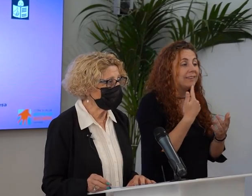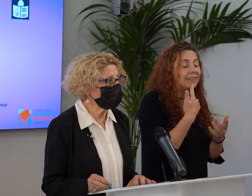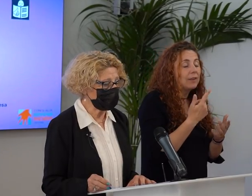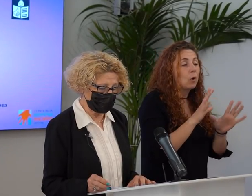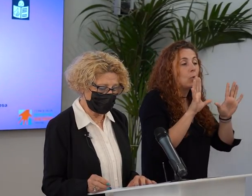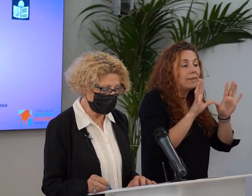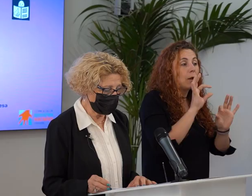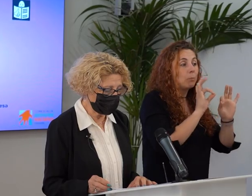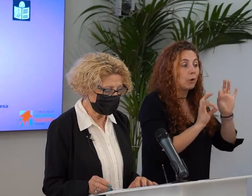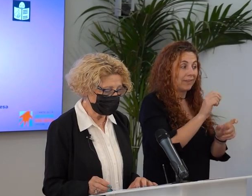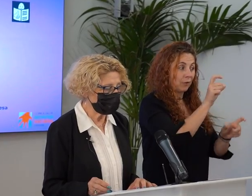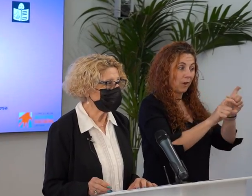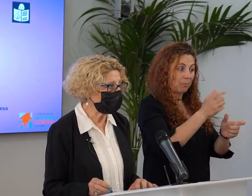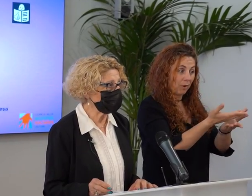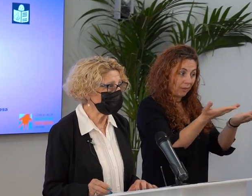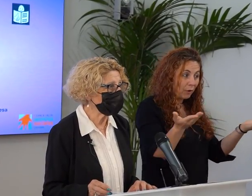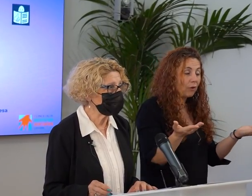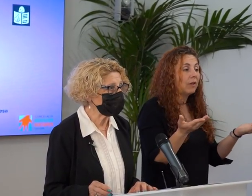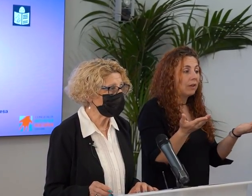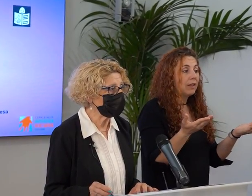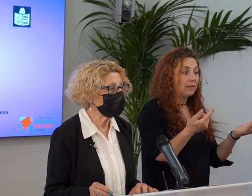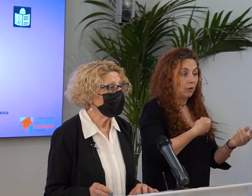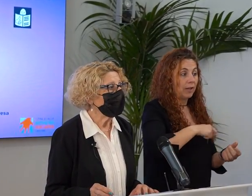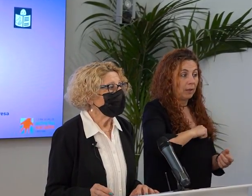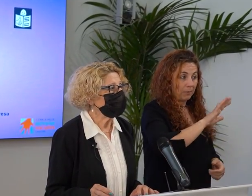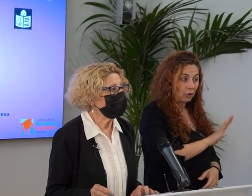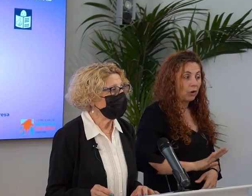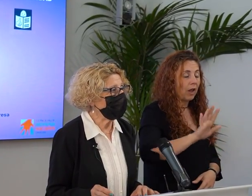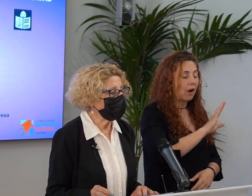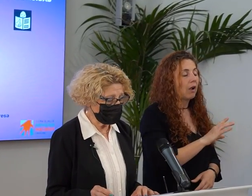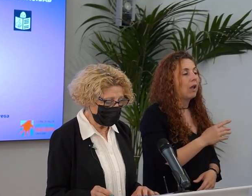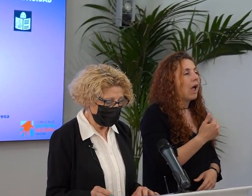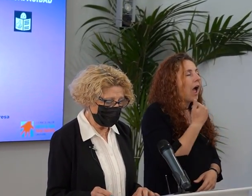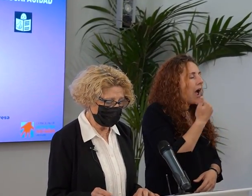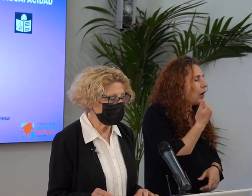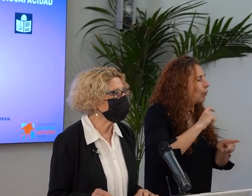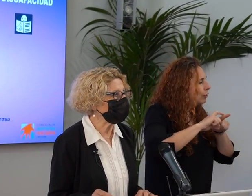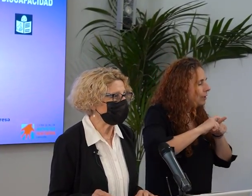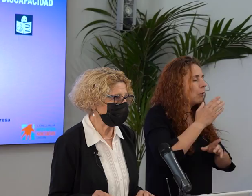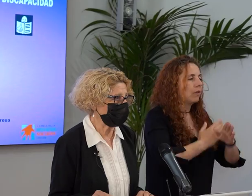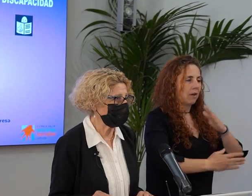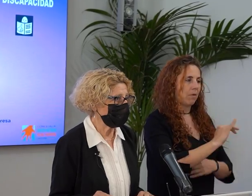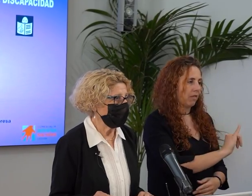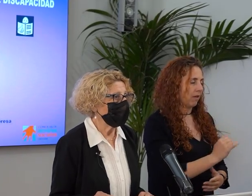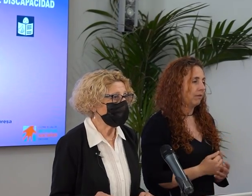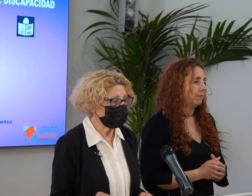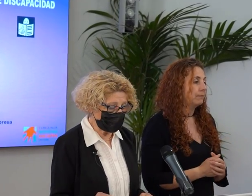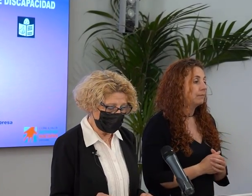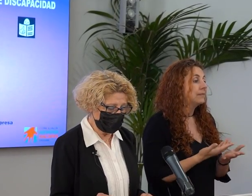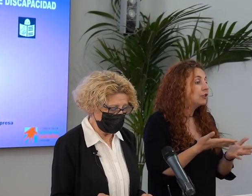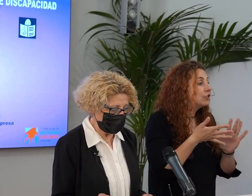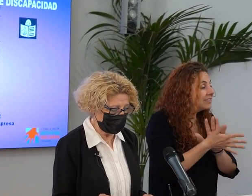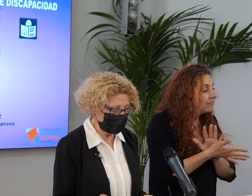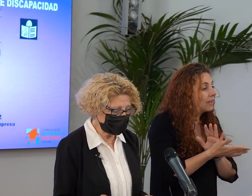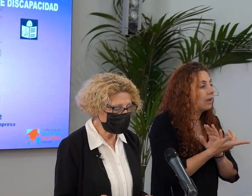10% de la población española tiene algún tipo de discapacidad, lo que